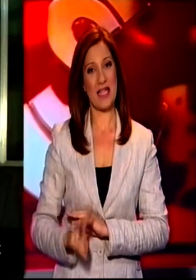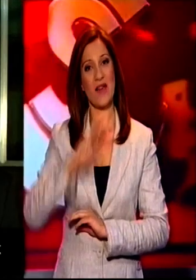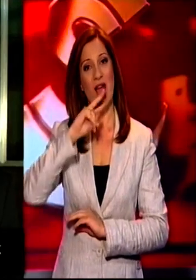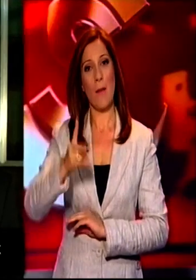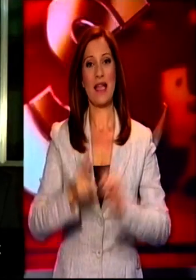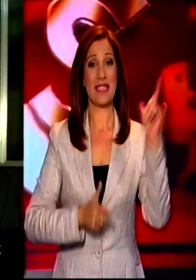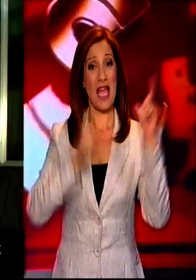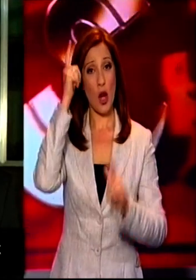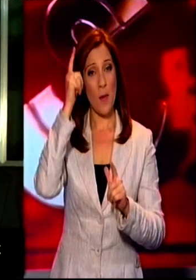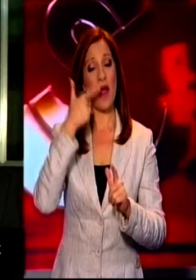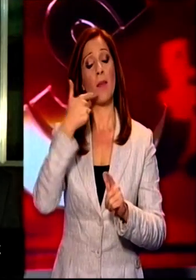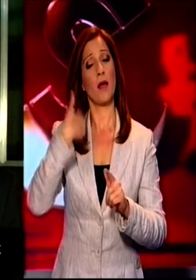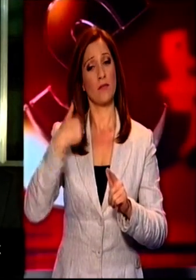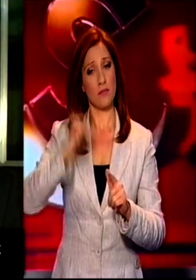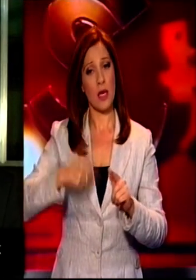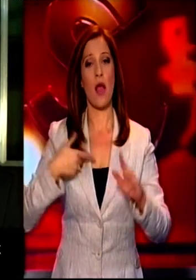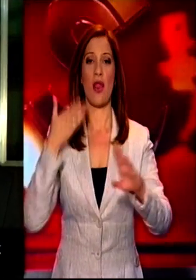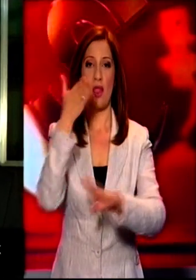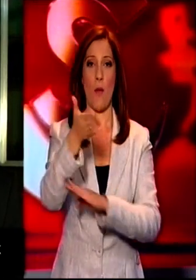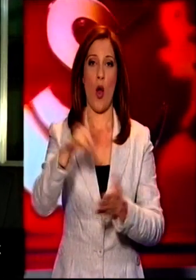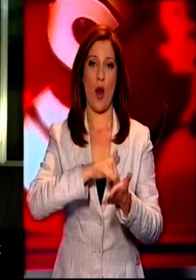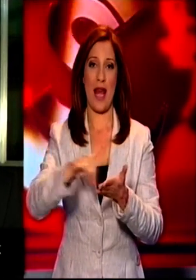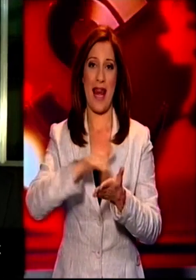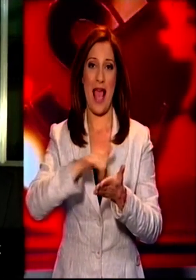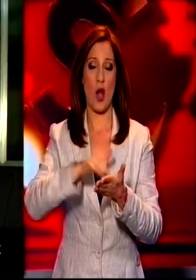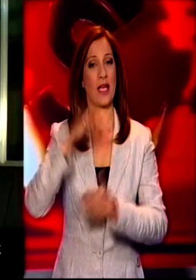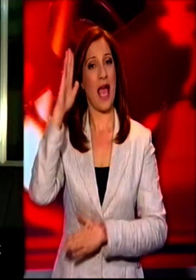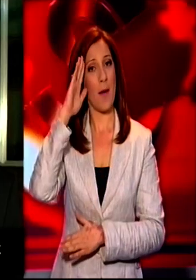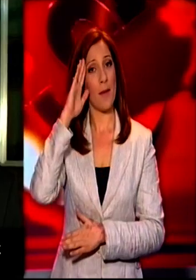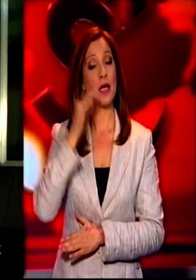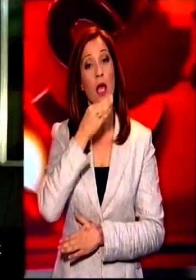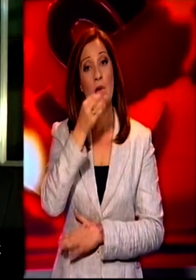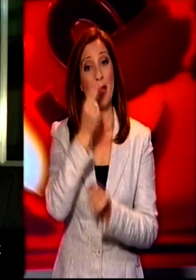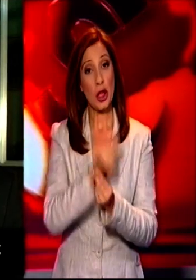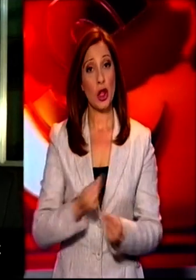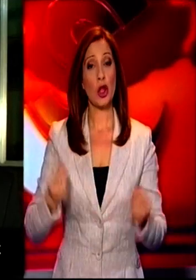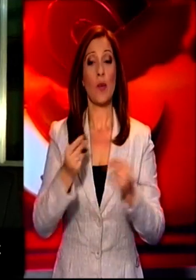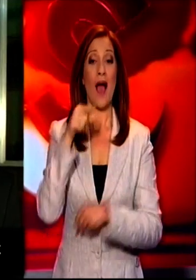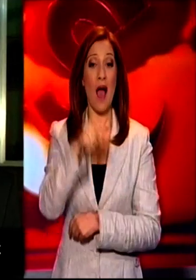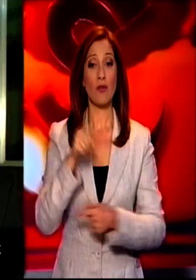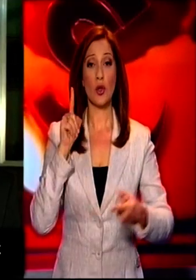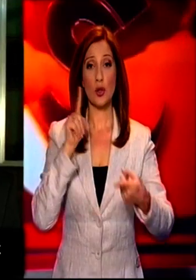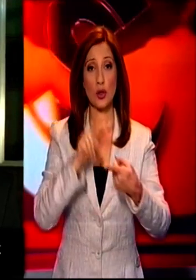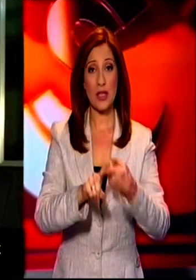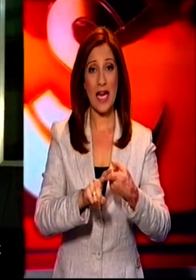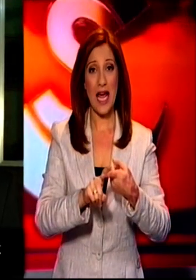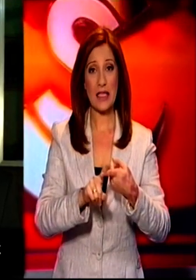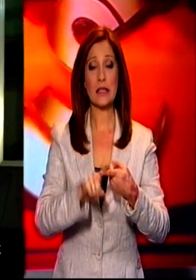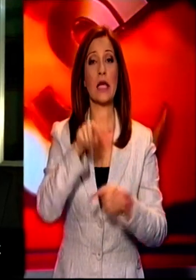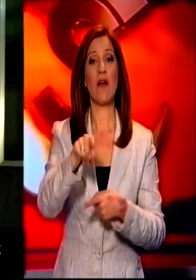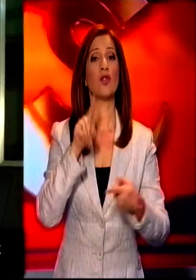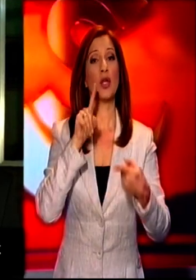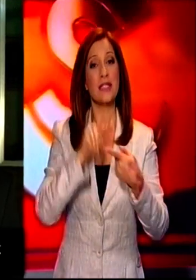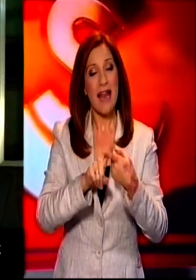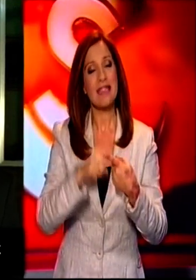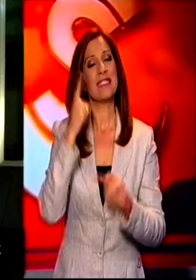Κιμούν ότι θα παρευρεθεί στη συνάντηση στον Green Tree, υποδεικνύοντας του όμως με διπλωματική γλώσσα ότι αυτή η συνάντηση στην ουσία είναι